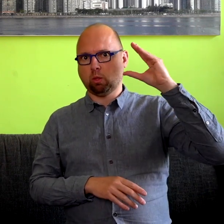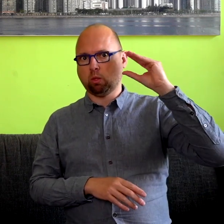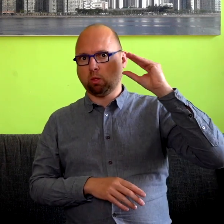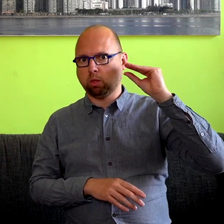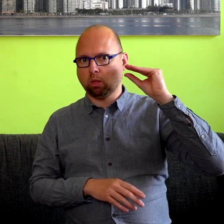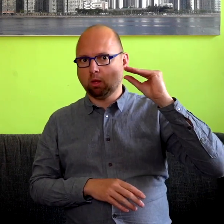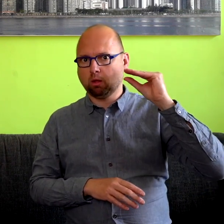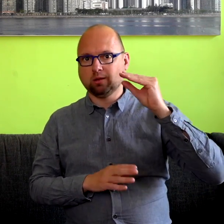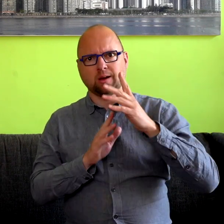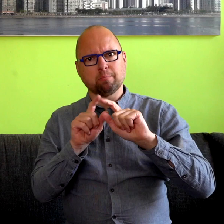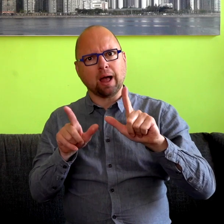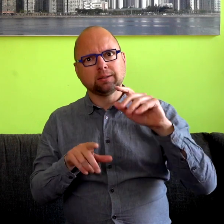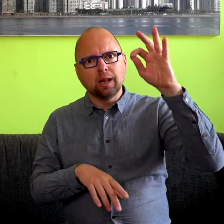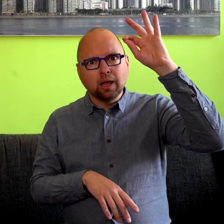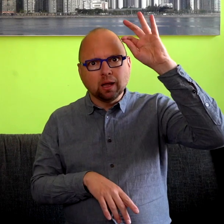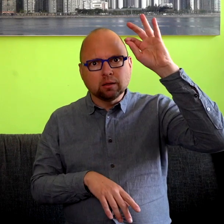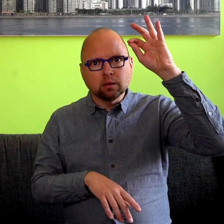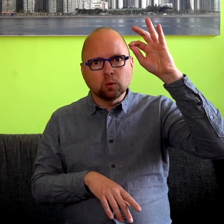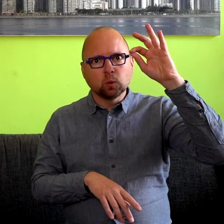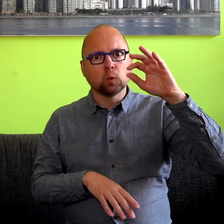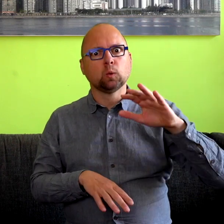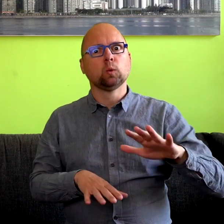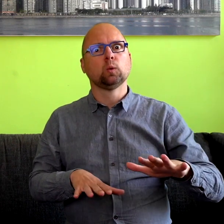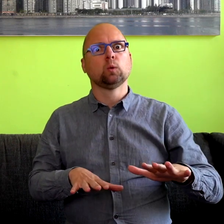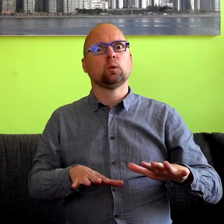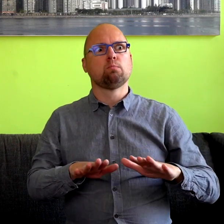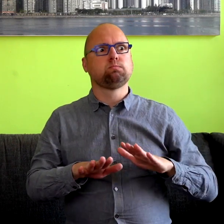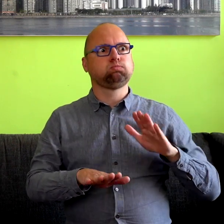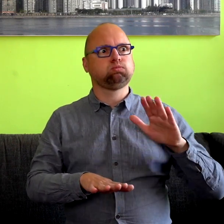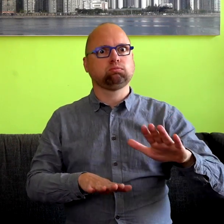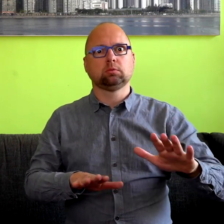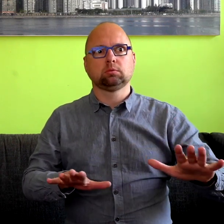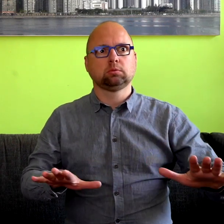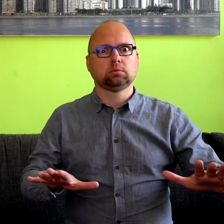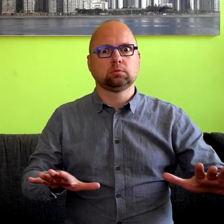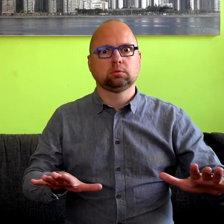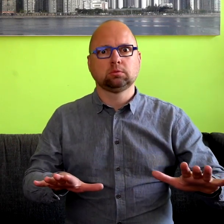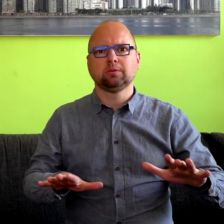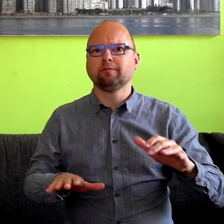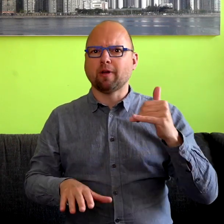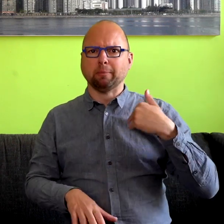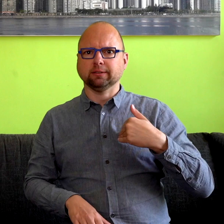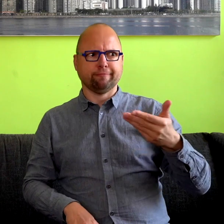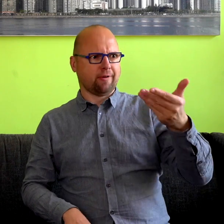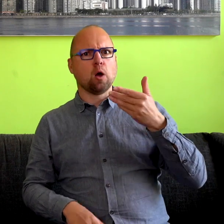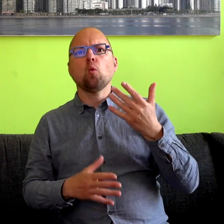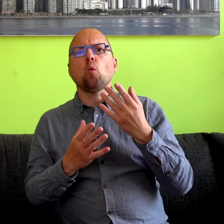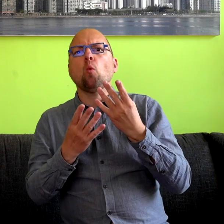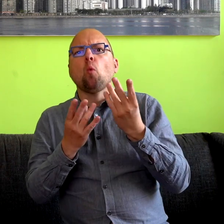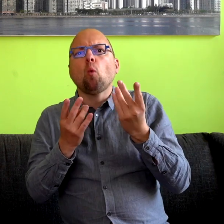stap. Die taal, die is net zo moeilijk om te leren. Dat is ook iets wat mensen vaak vragen. Hoe moeilijk is het om een gebarentaal te